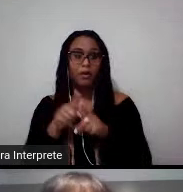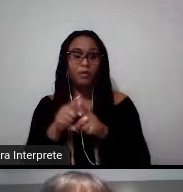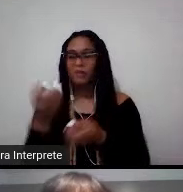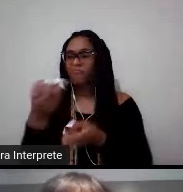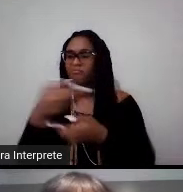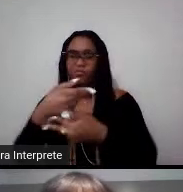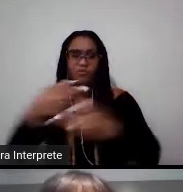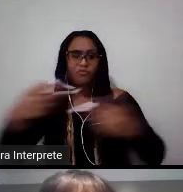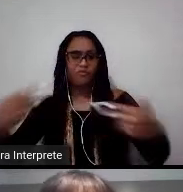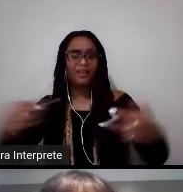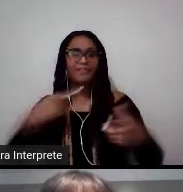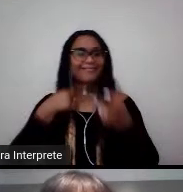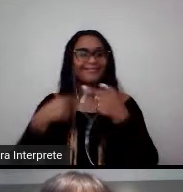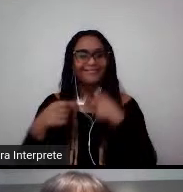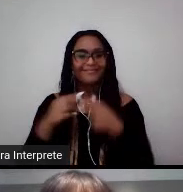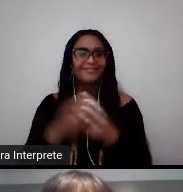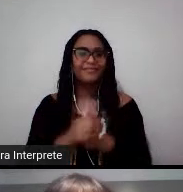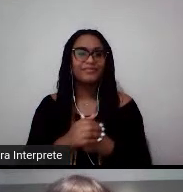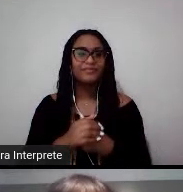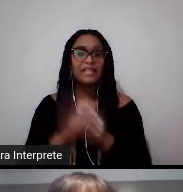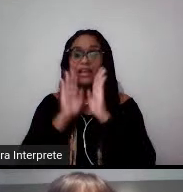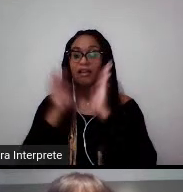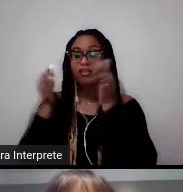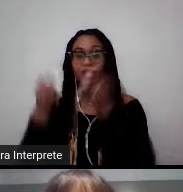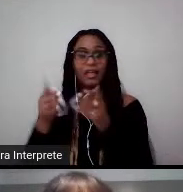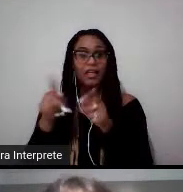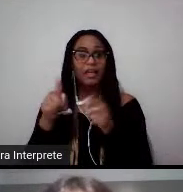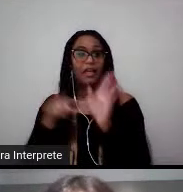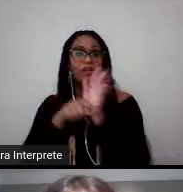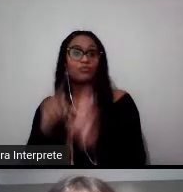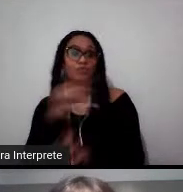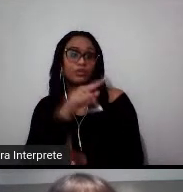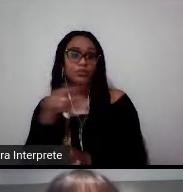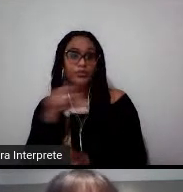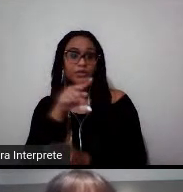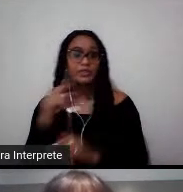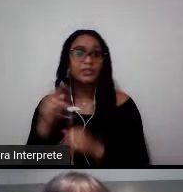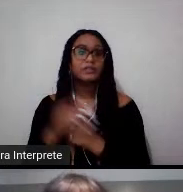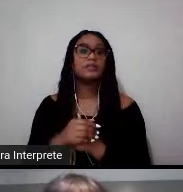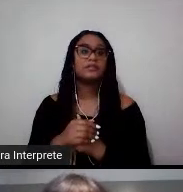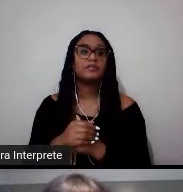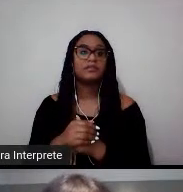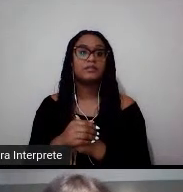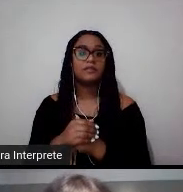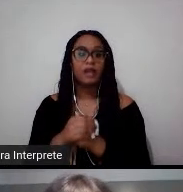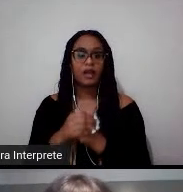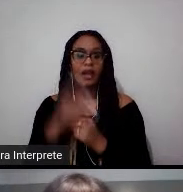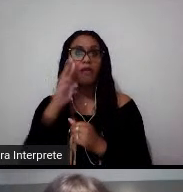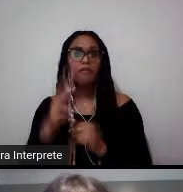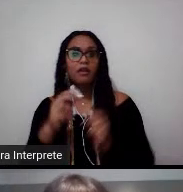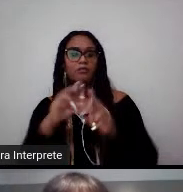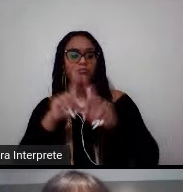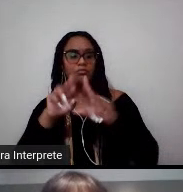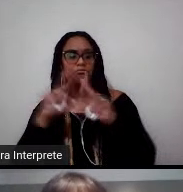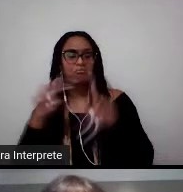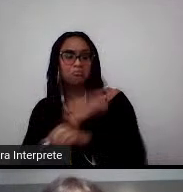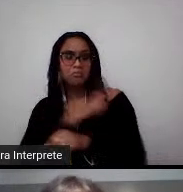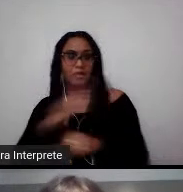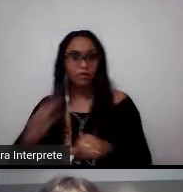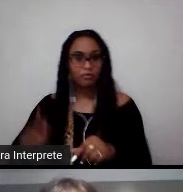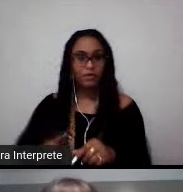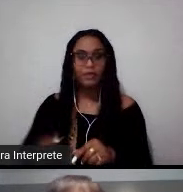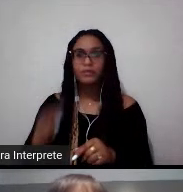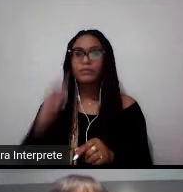justamente apoiar as prioridades de política externa e alcançar as metas do Ministério de Relações Exteriores do governo